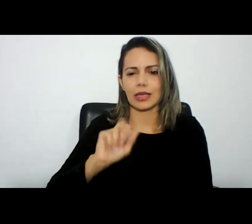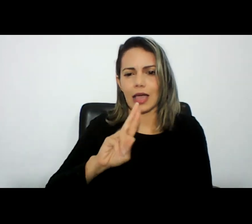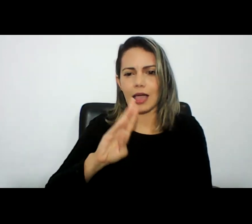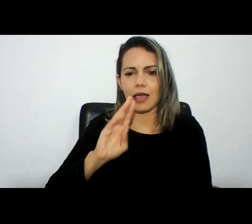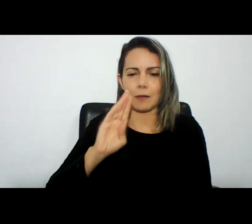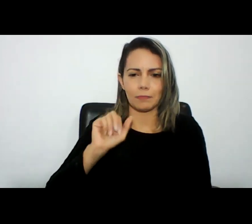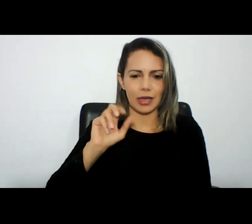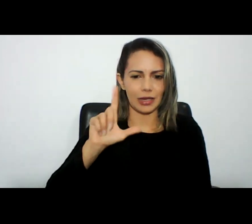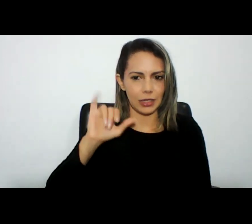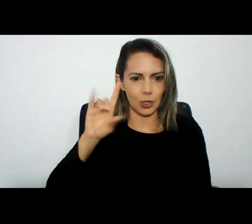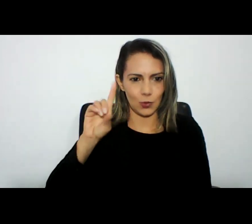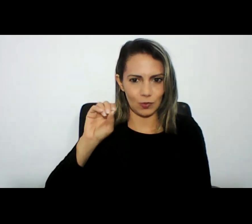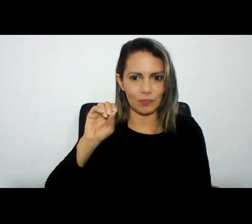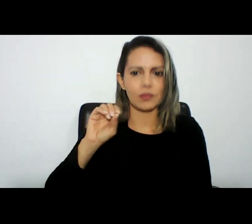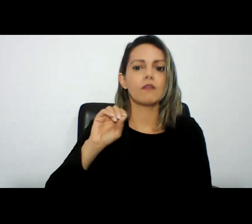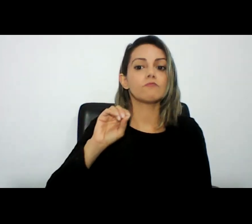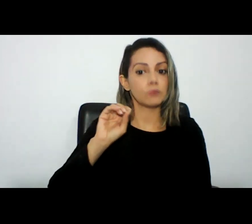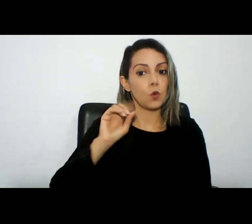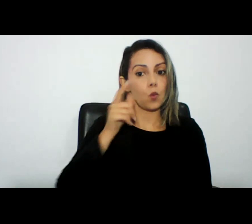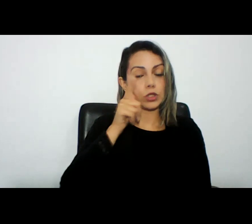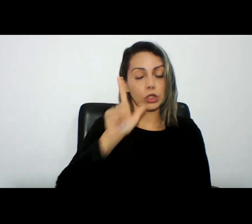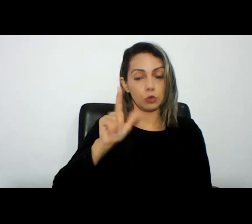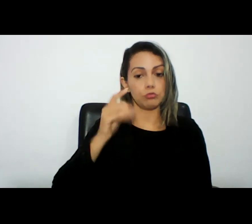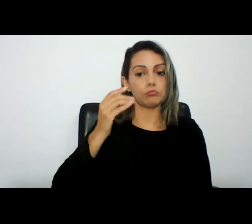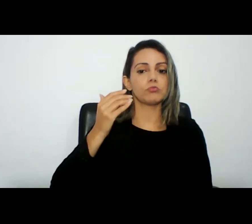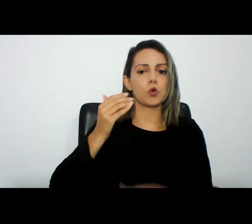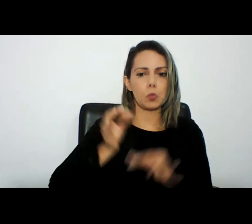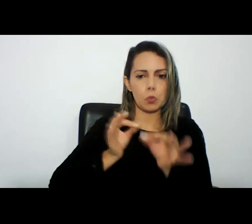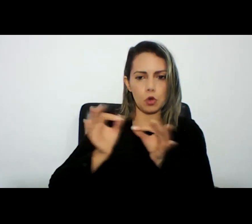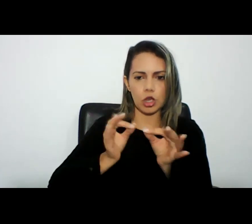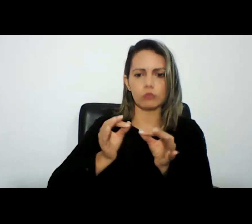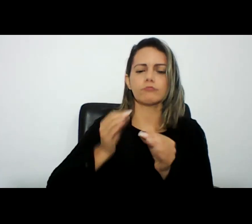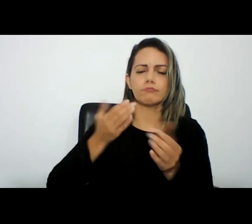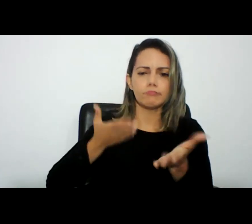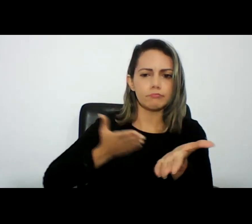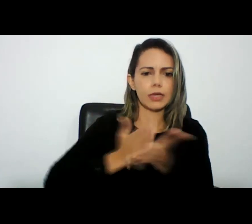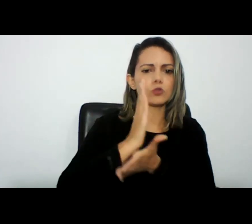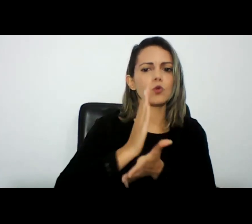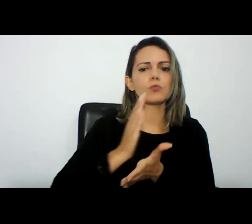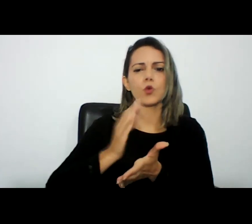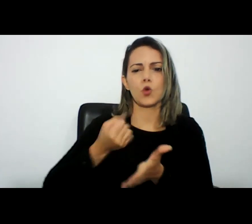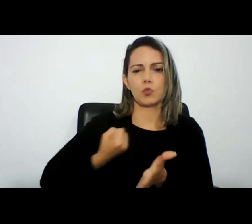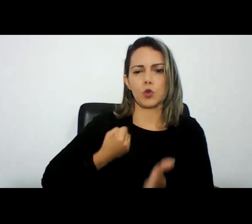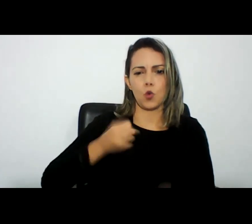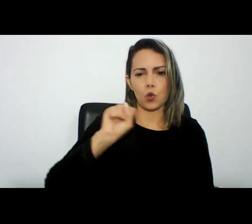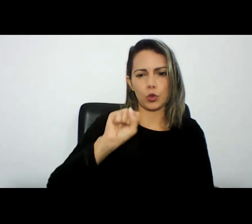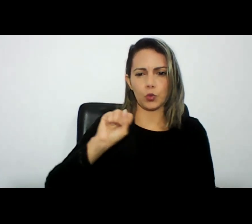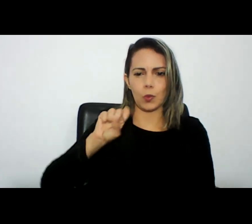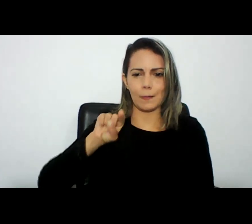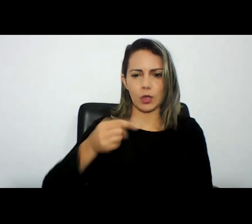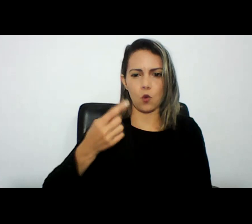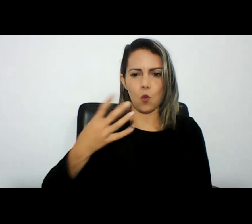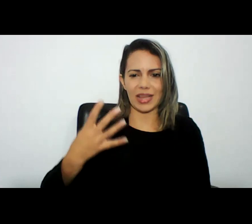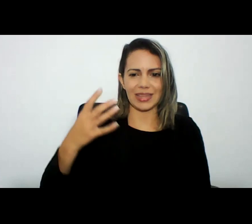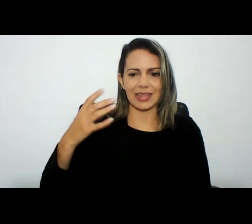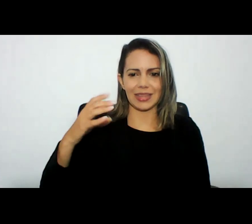senado foi aprovado encaminhado a câmara de deputados onde foi tombado sob o número 8045 de 2010 em